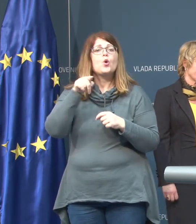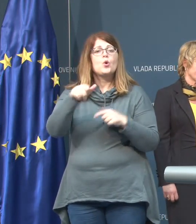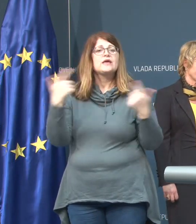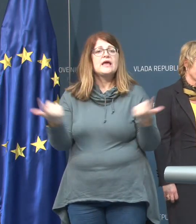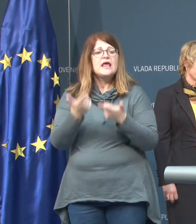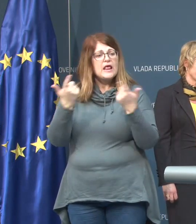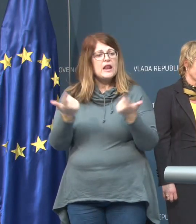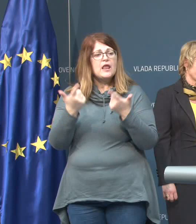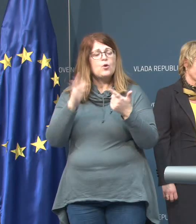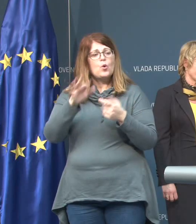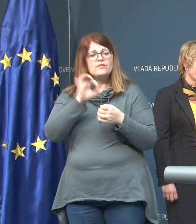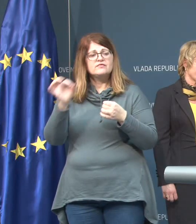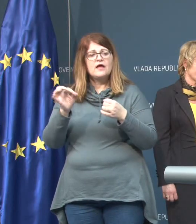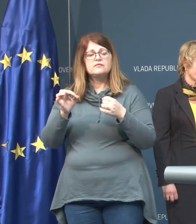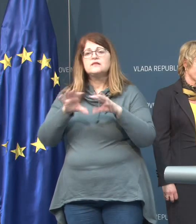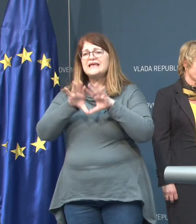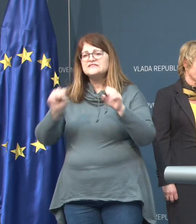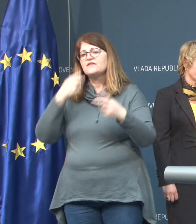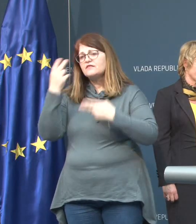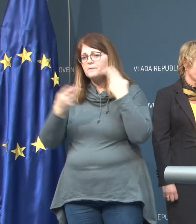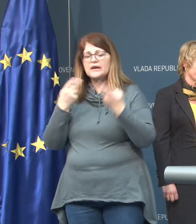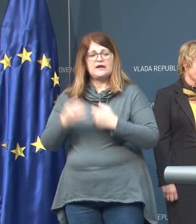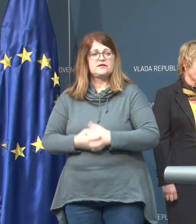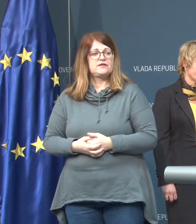lahko potencijalno na dan izvedete tam?